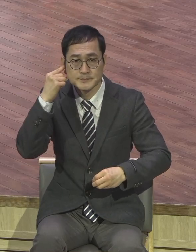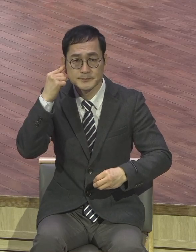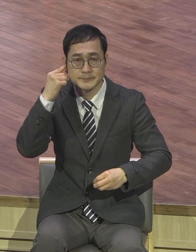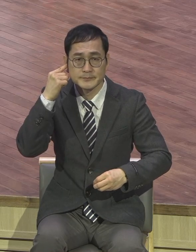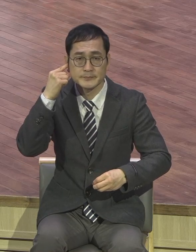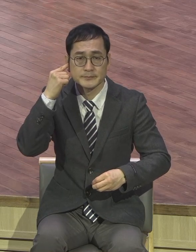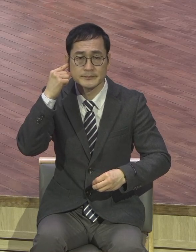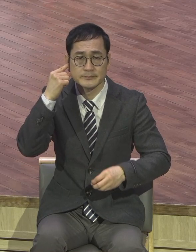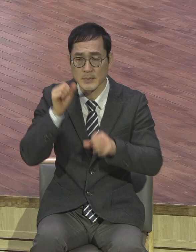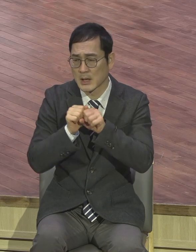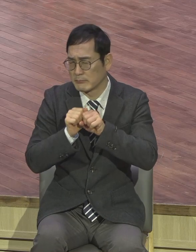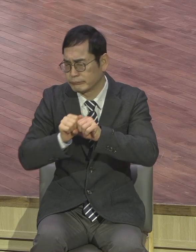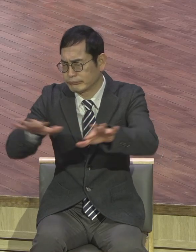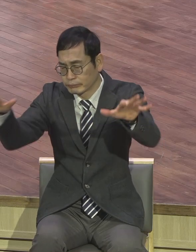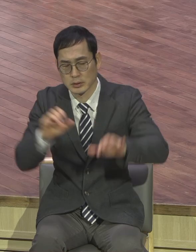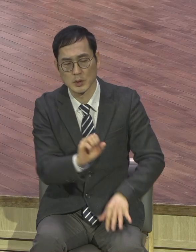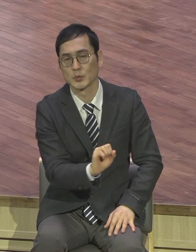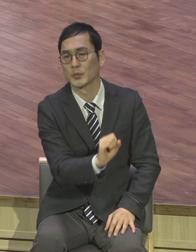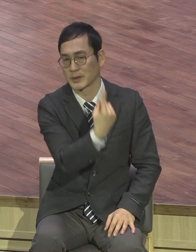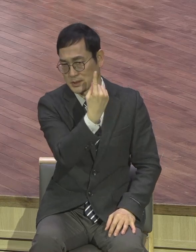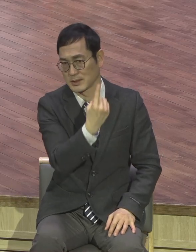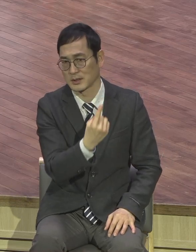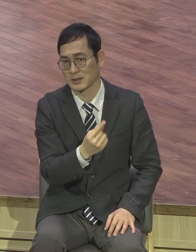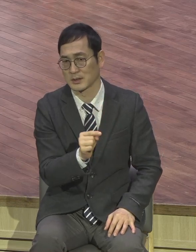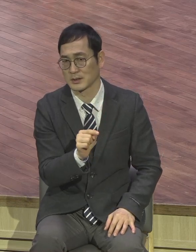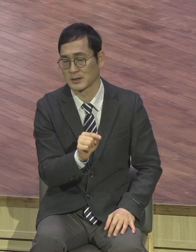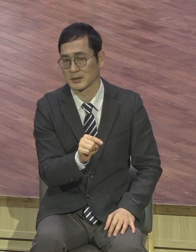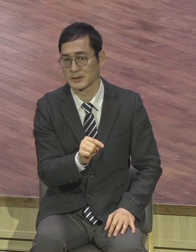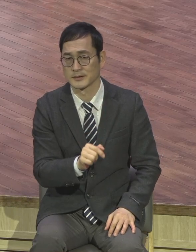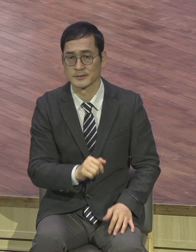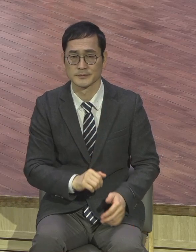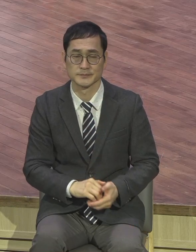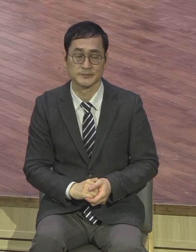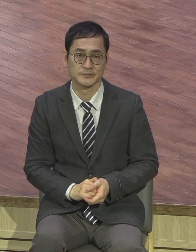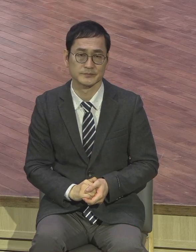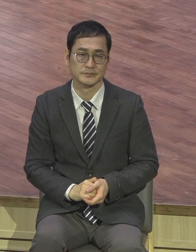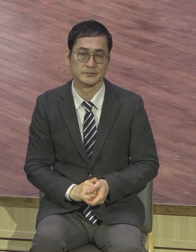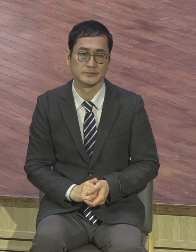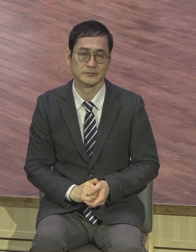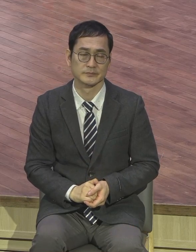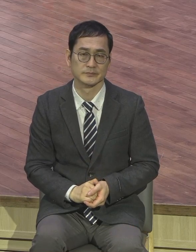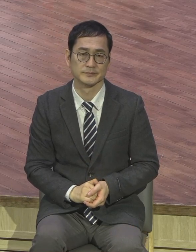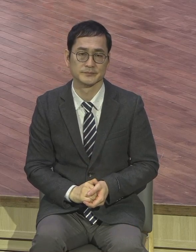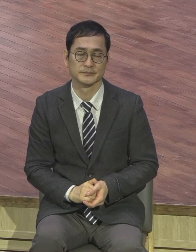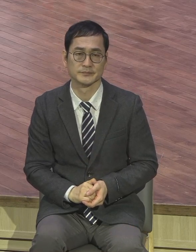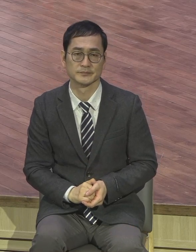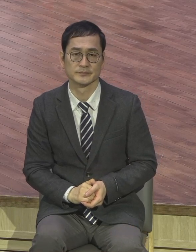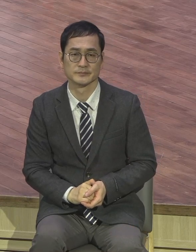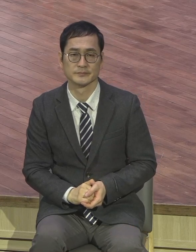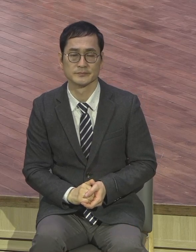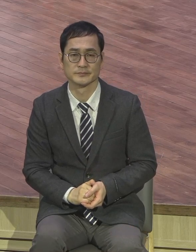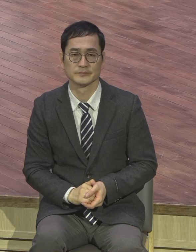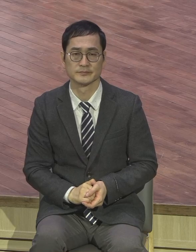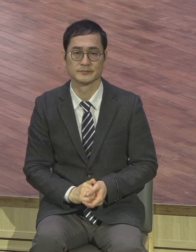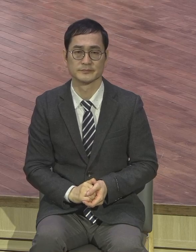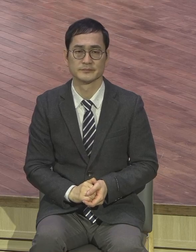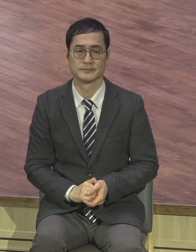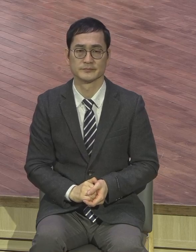그렇게 보험을 증거하는 전 세계로 서대반 집사의 순교가